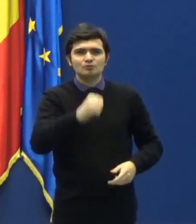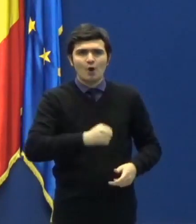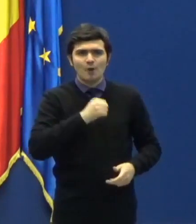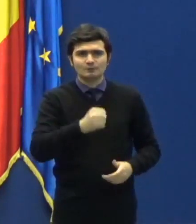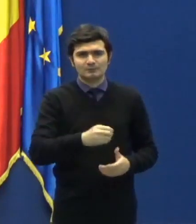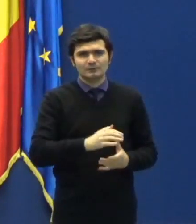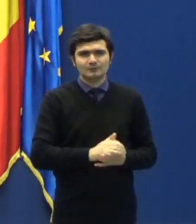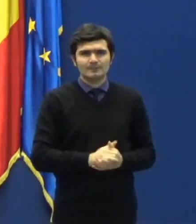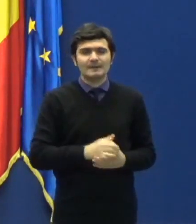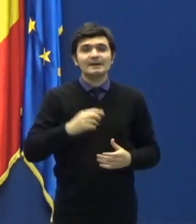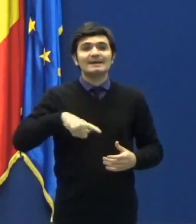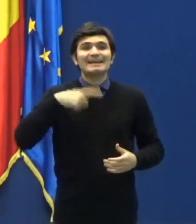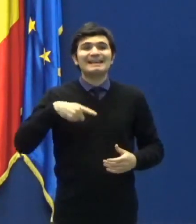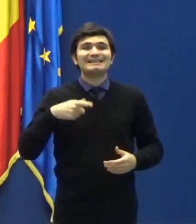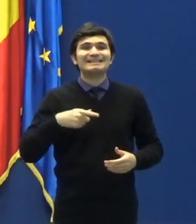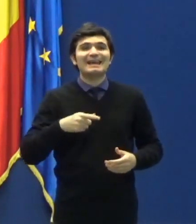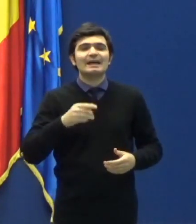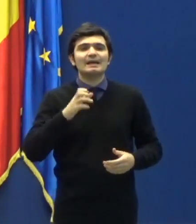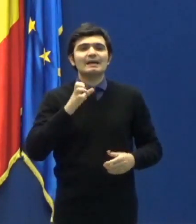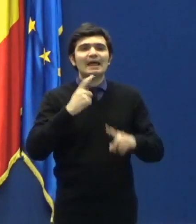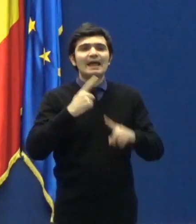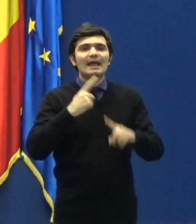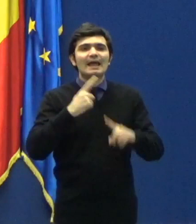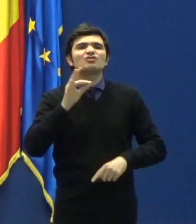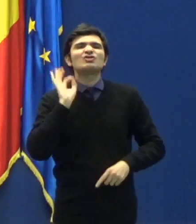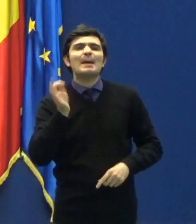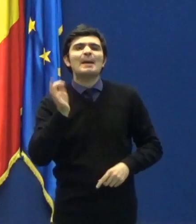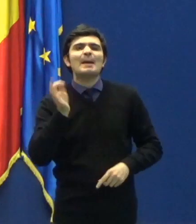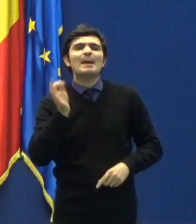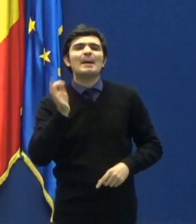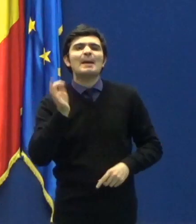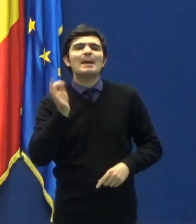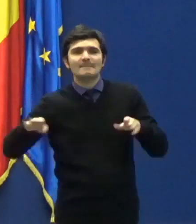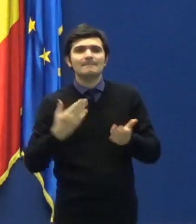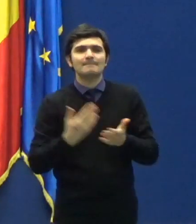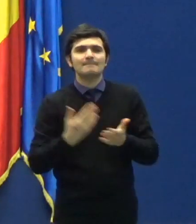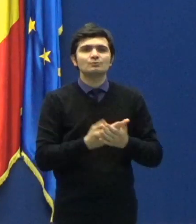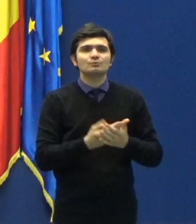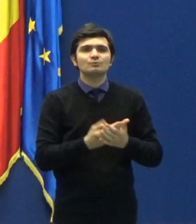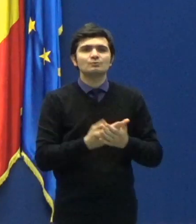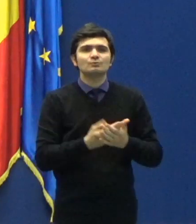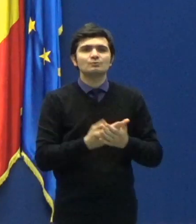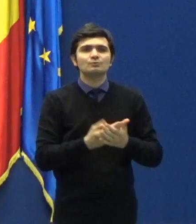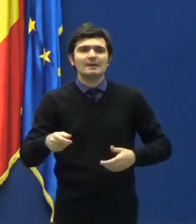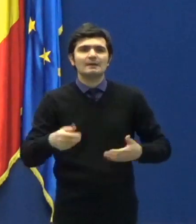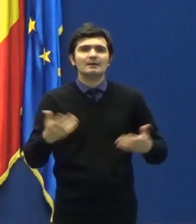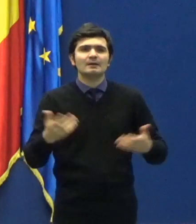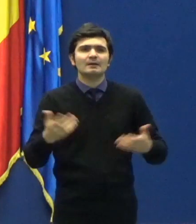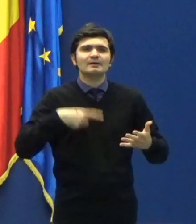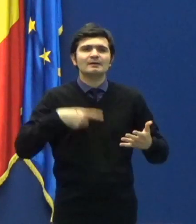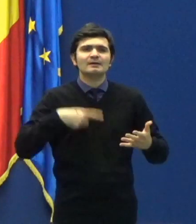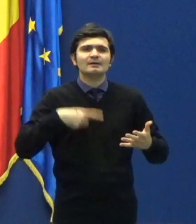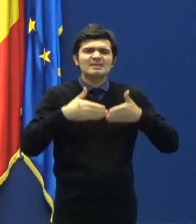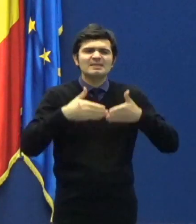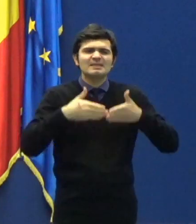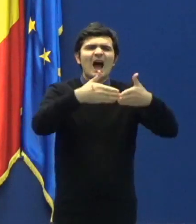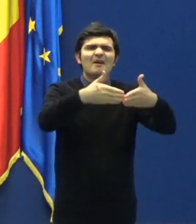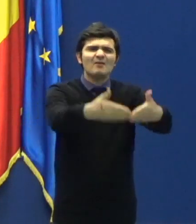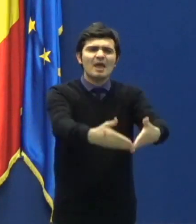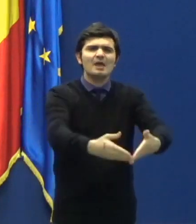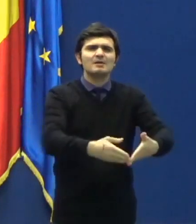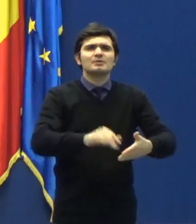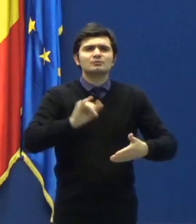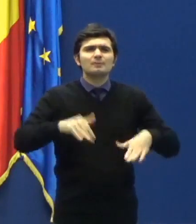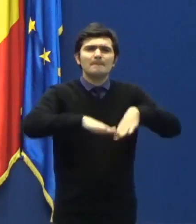pentru personalul navigant, fluvial și maritim, care vine din porturi